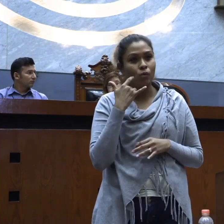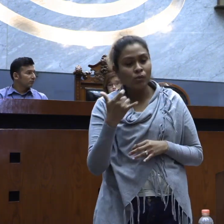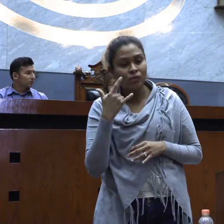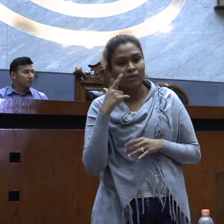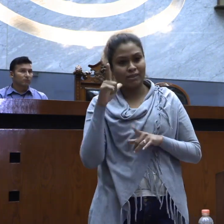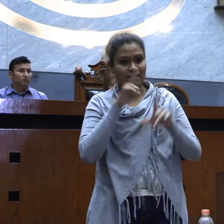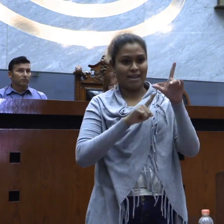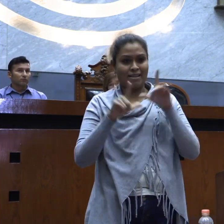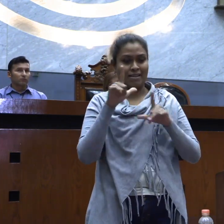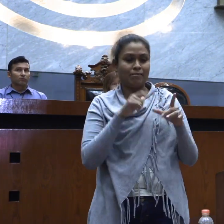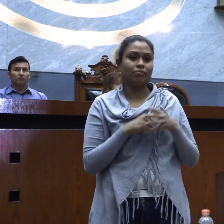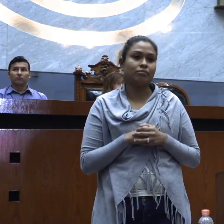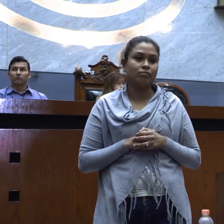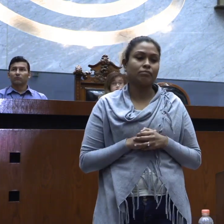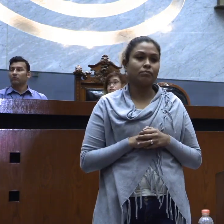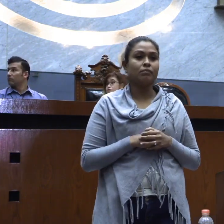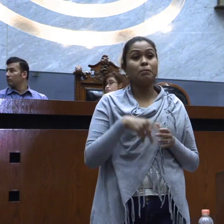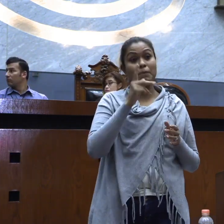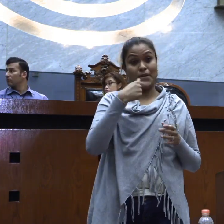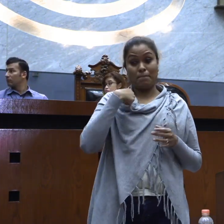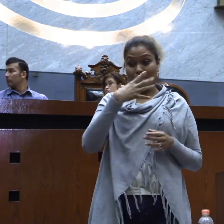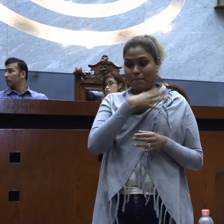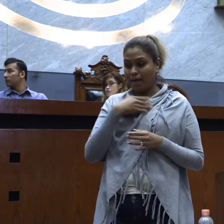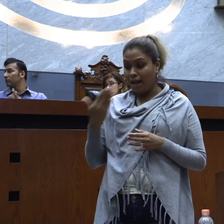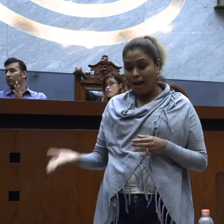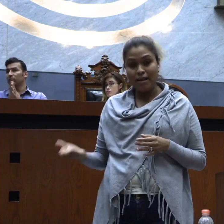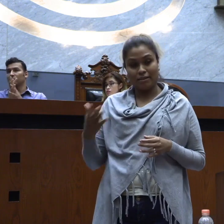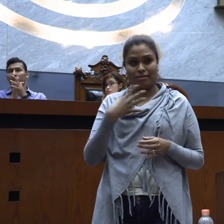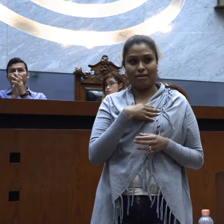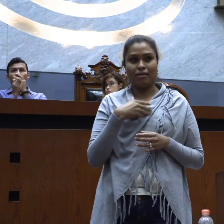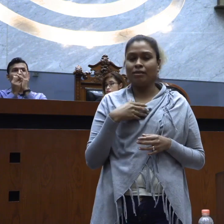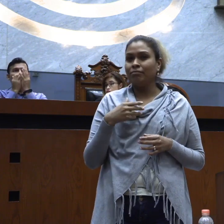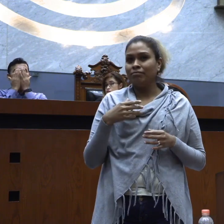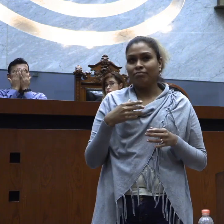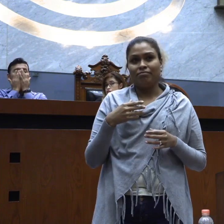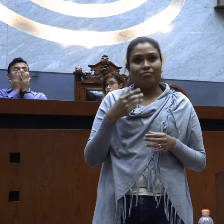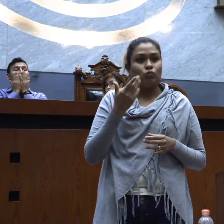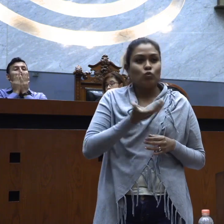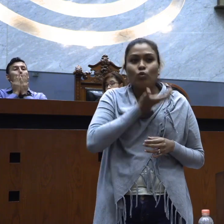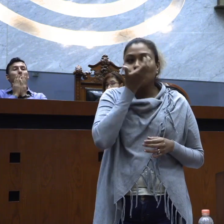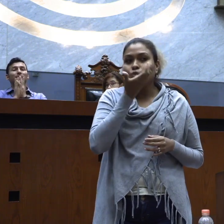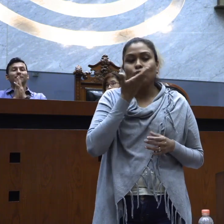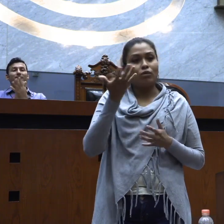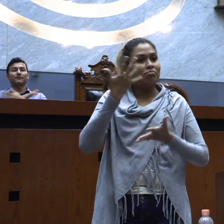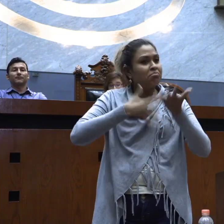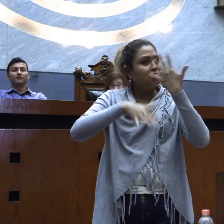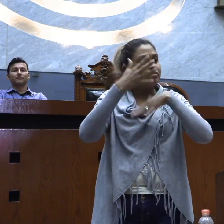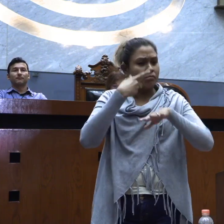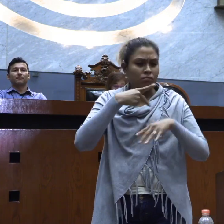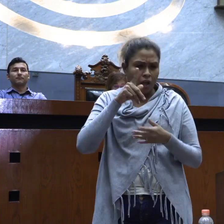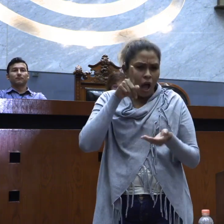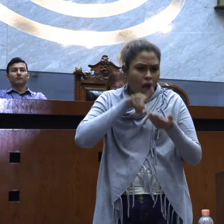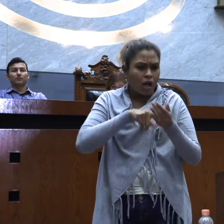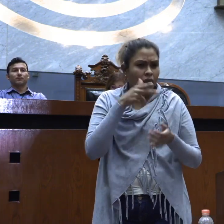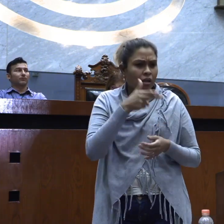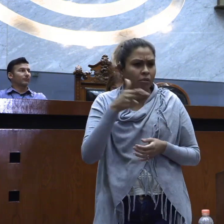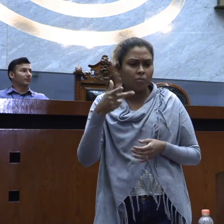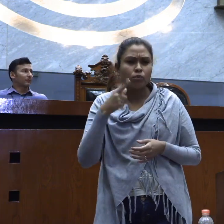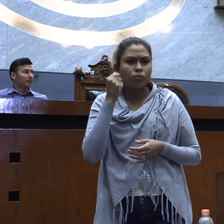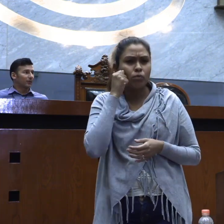veo que pues que falta mucho la lengua de señas. A los niños, a mi hija por ejemplo,